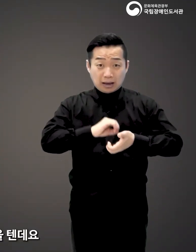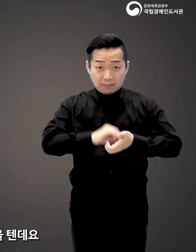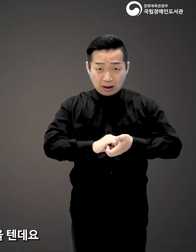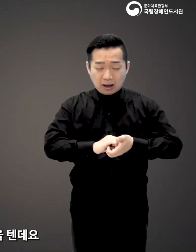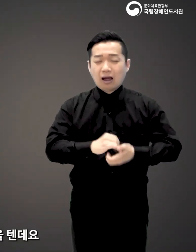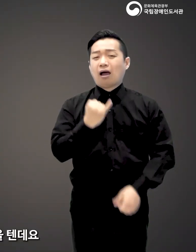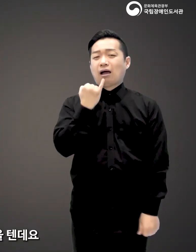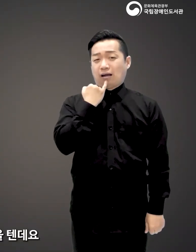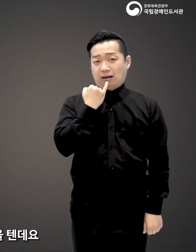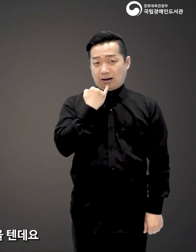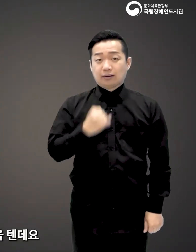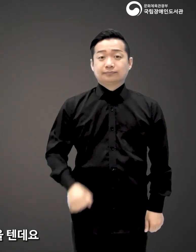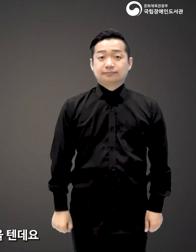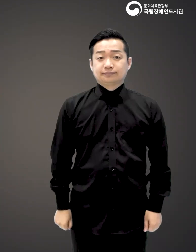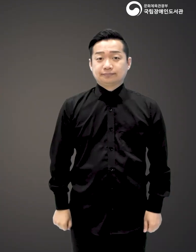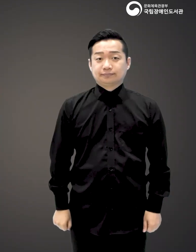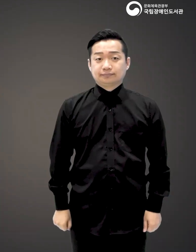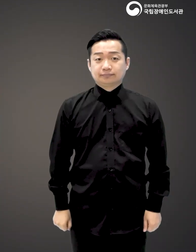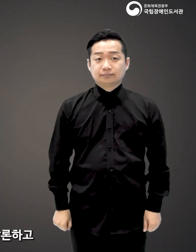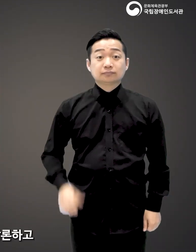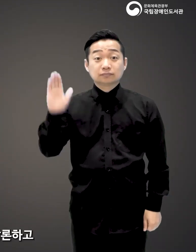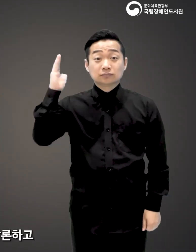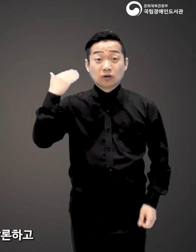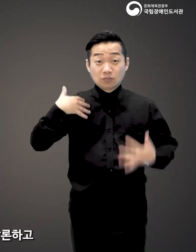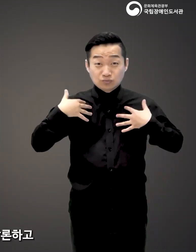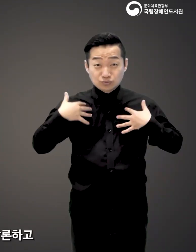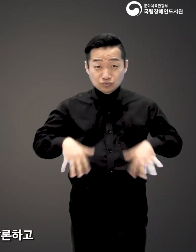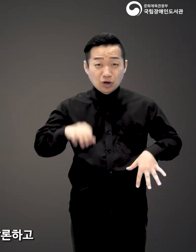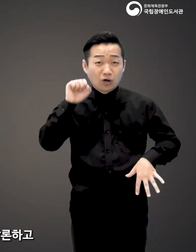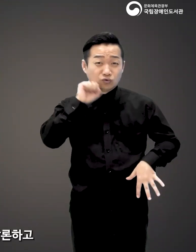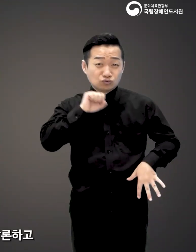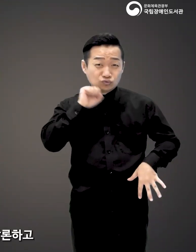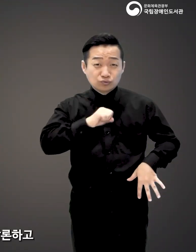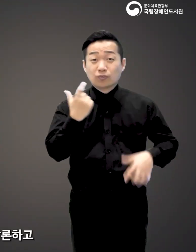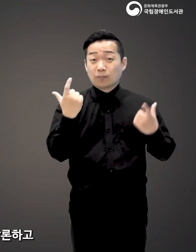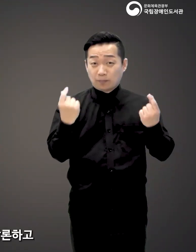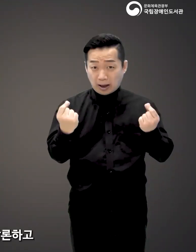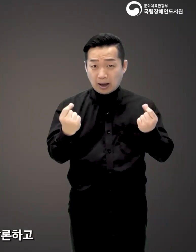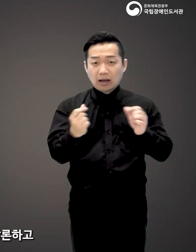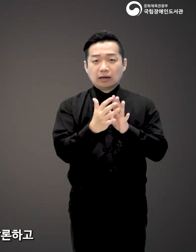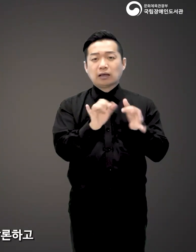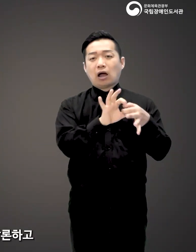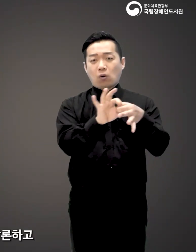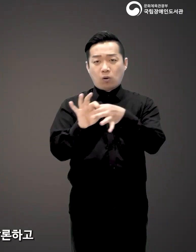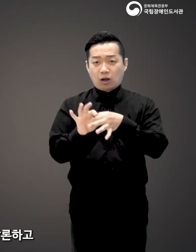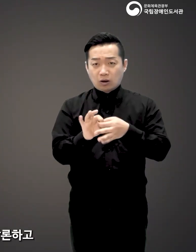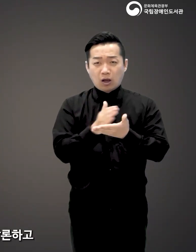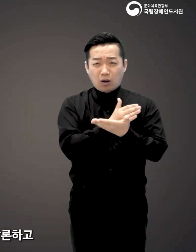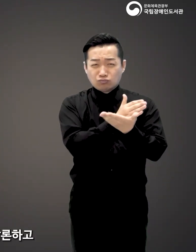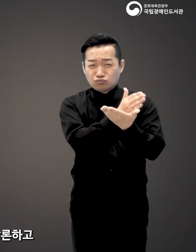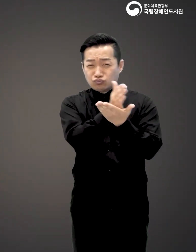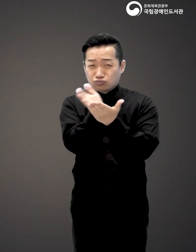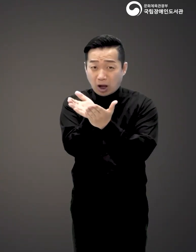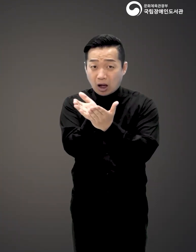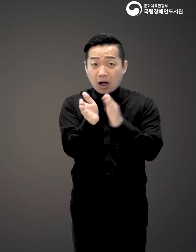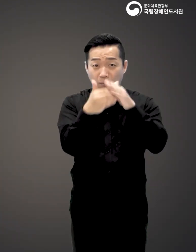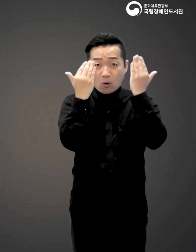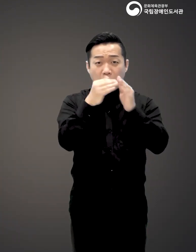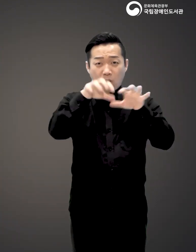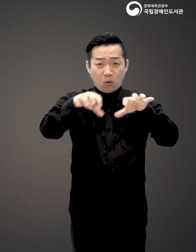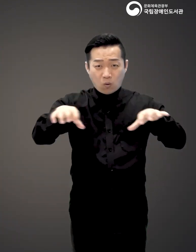국한된다면 차라리 괜찮을 텐데요. 요즘 무기력은 취미생활은 물론 대인관계 등 분야를 막론하고